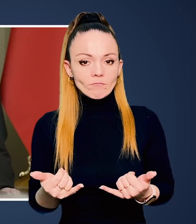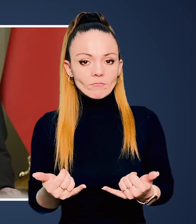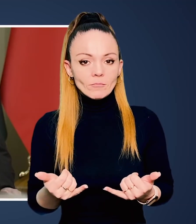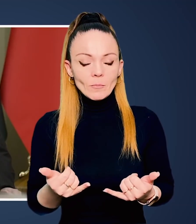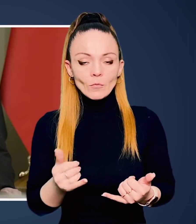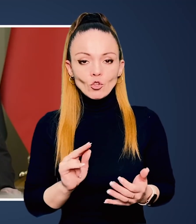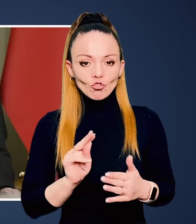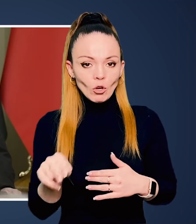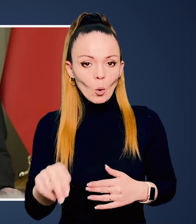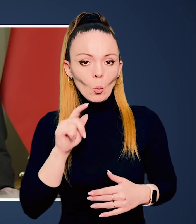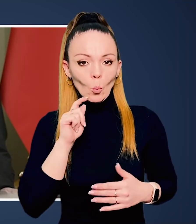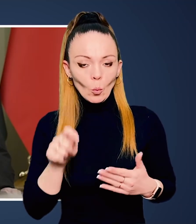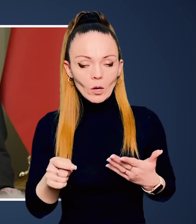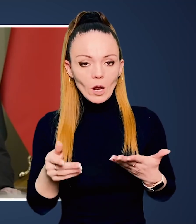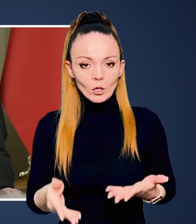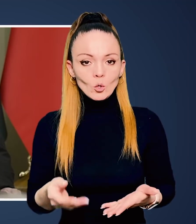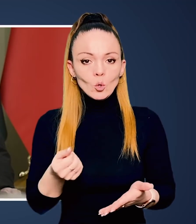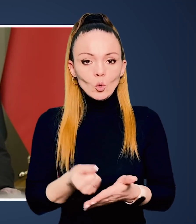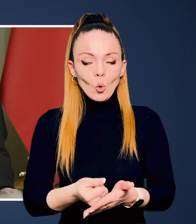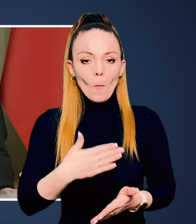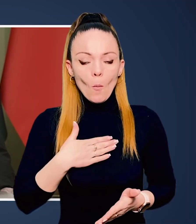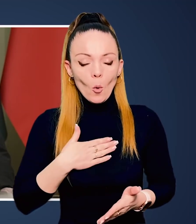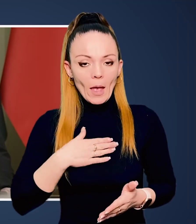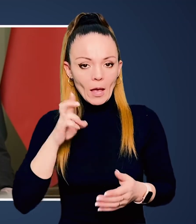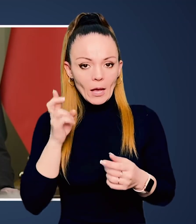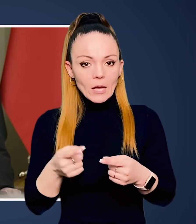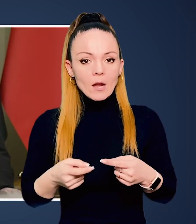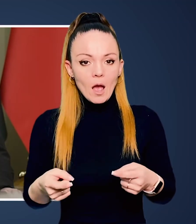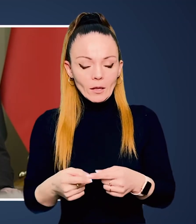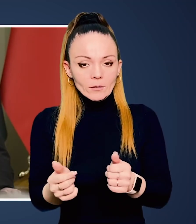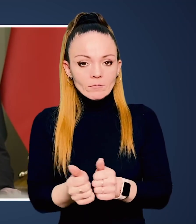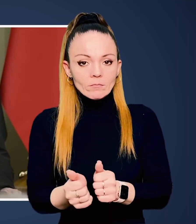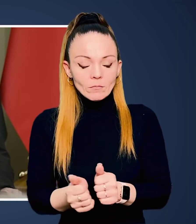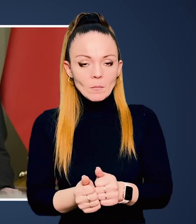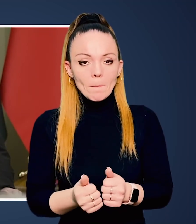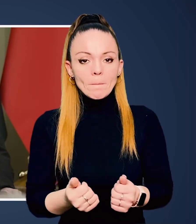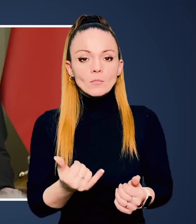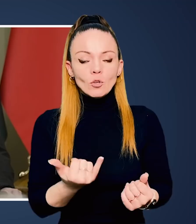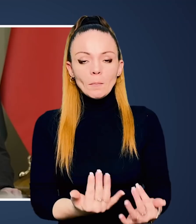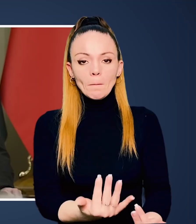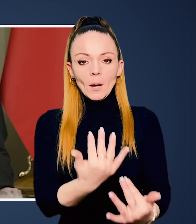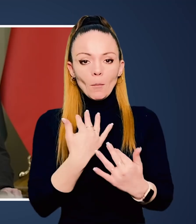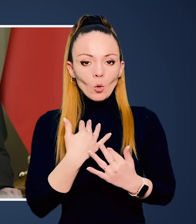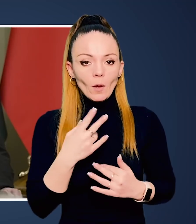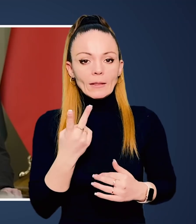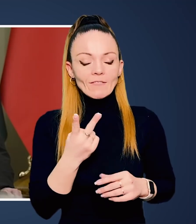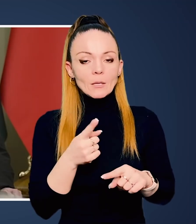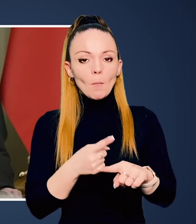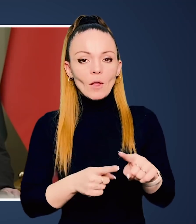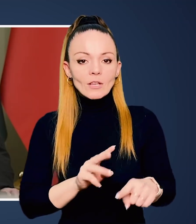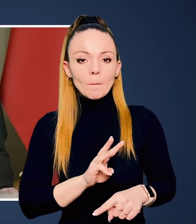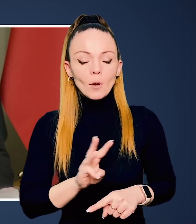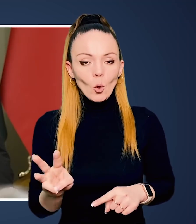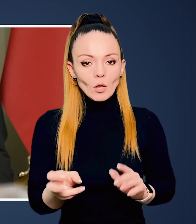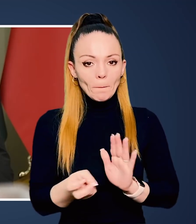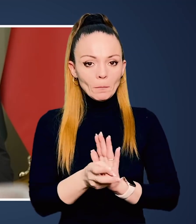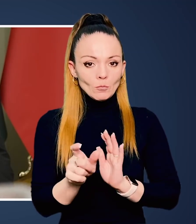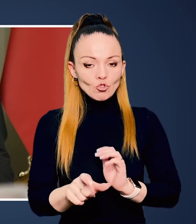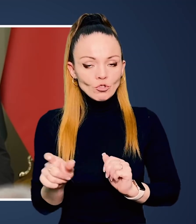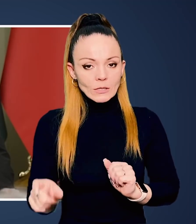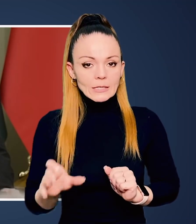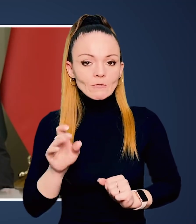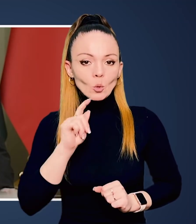через Україну. До моєї країни прибуло 2,5 мільйона